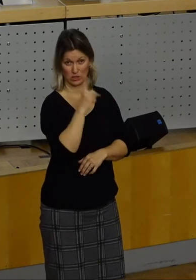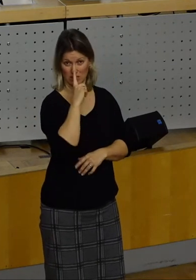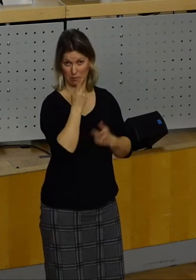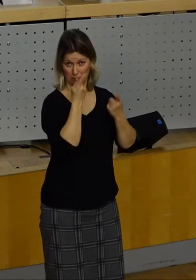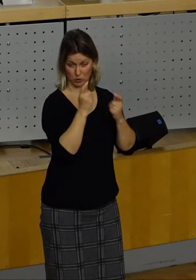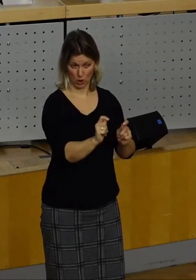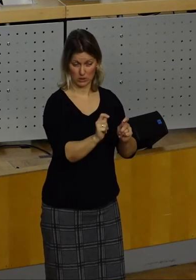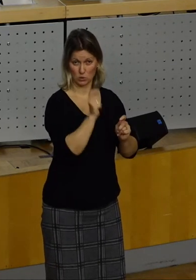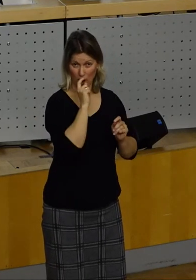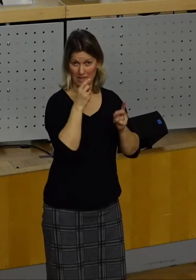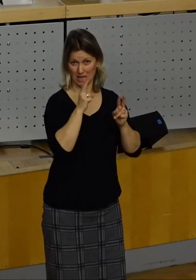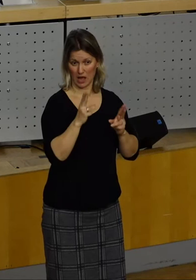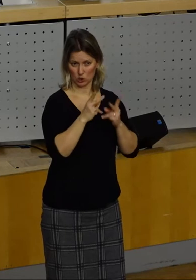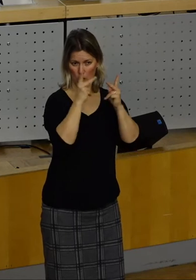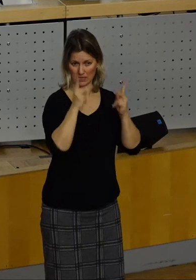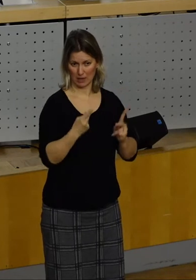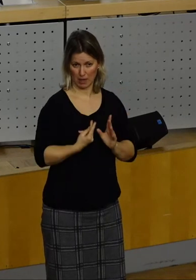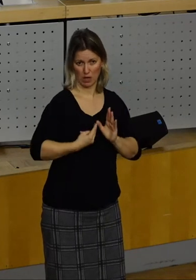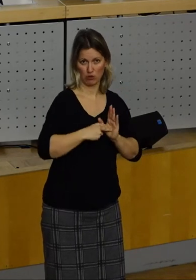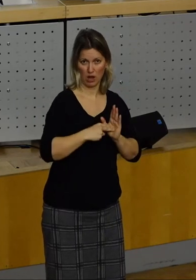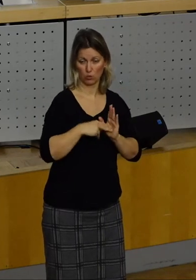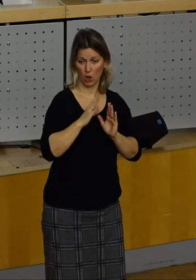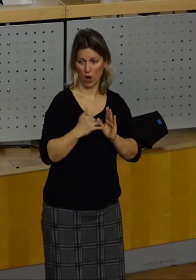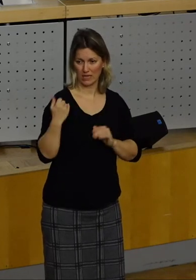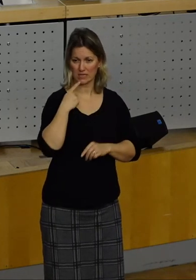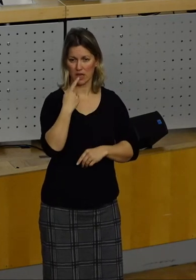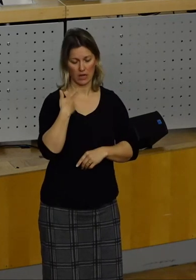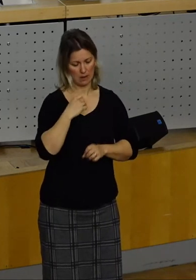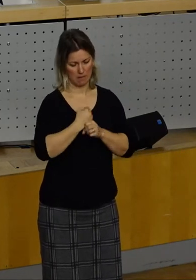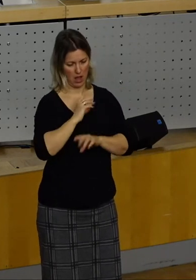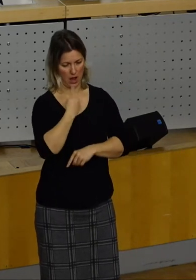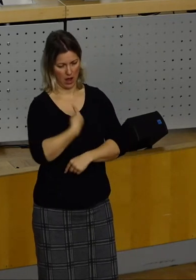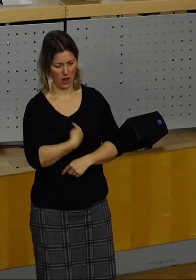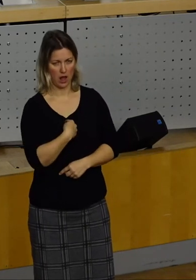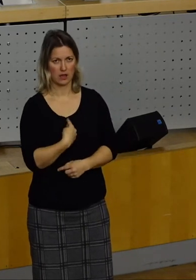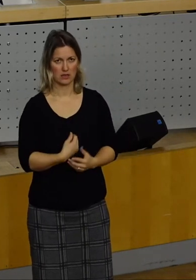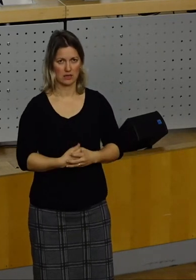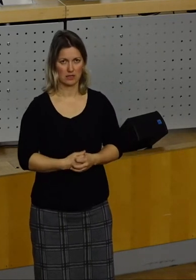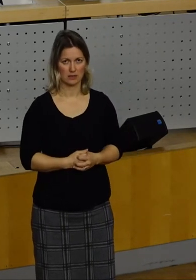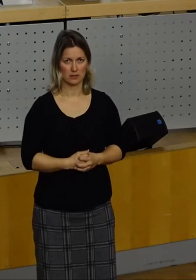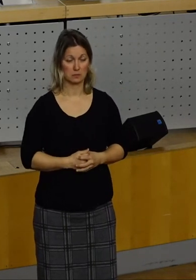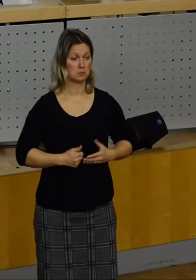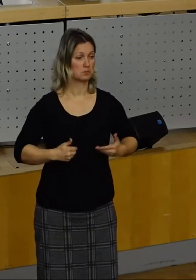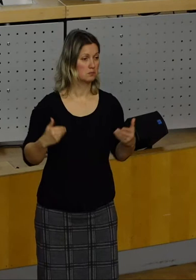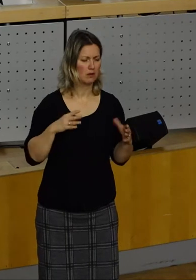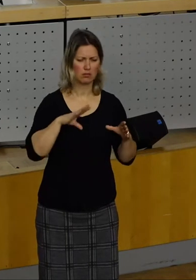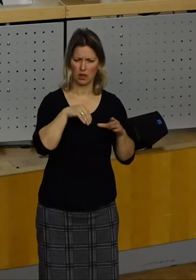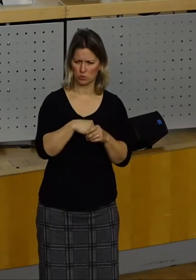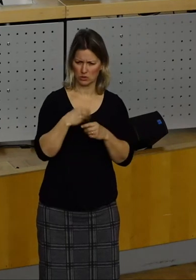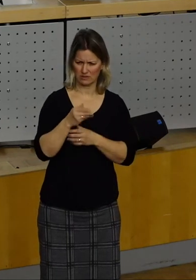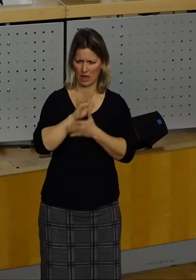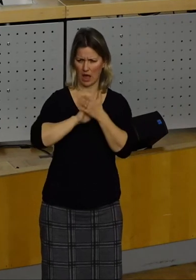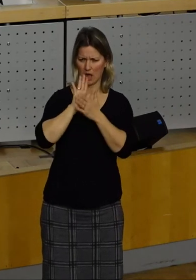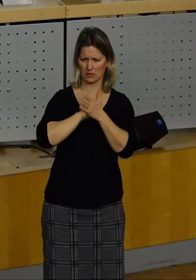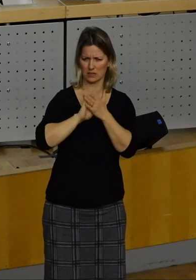ein Sicherheitskonzept zu erstellen und heute sagen Sie uns, das machen Sie alleine. Gleichzeitig wurde mir berichtet, dass im